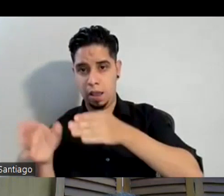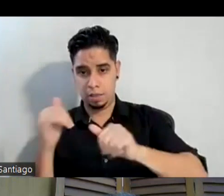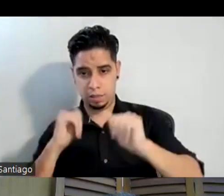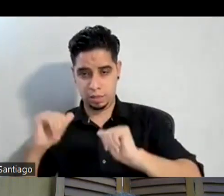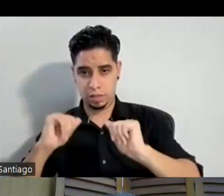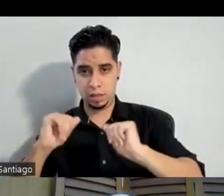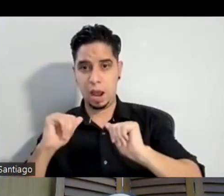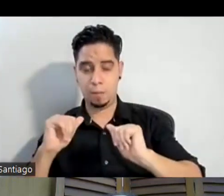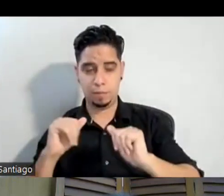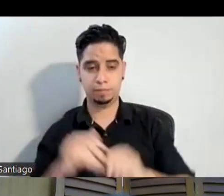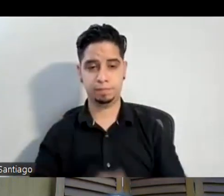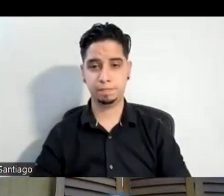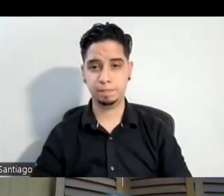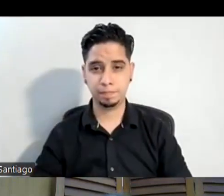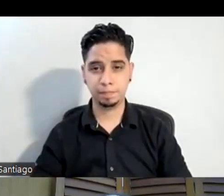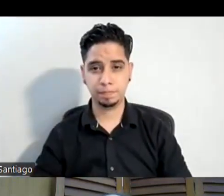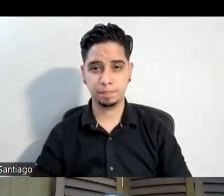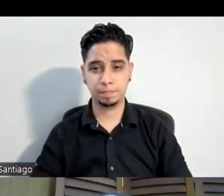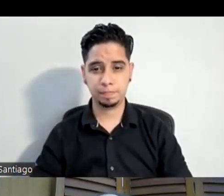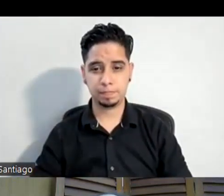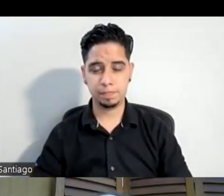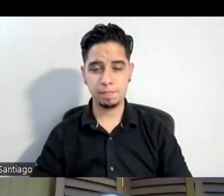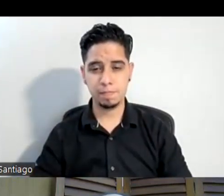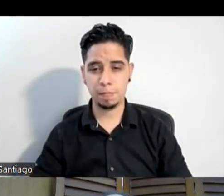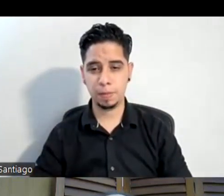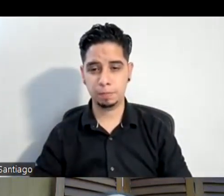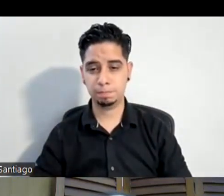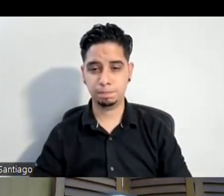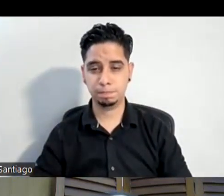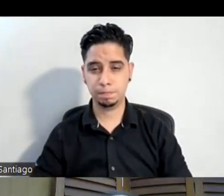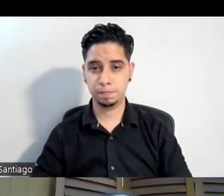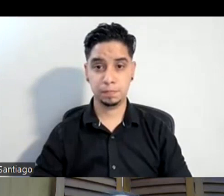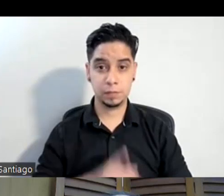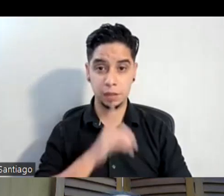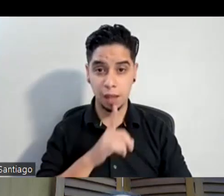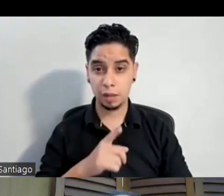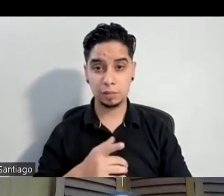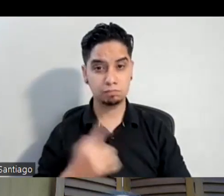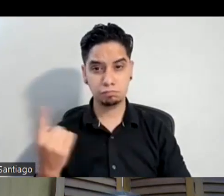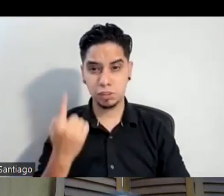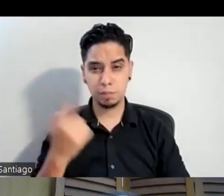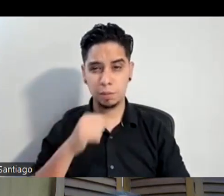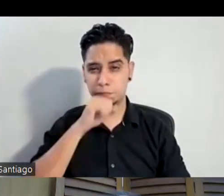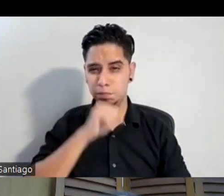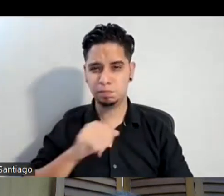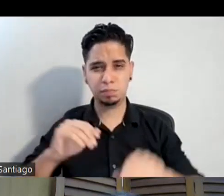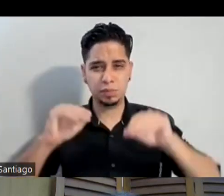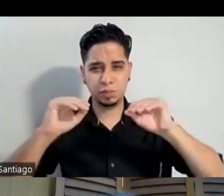en actuación y pues en realidad siempre me gustó eso de dar clases de enseñar de